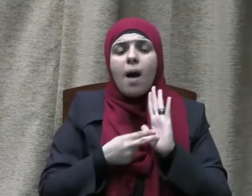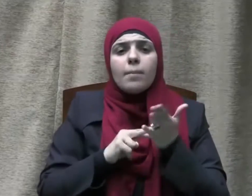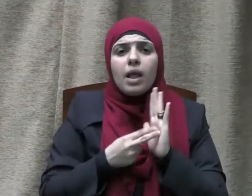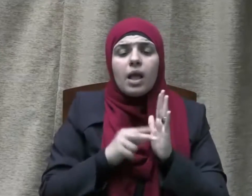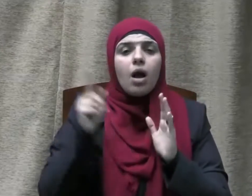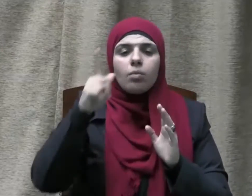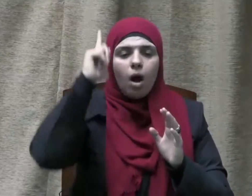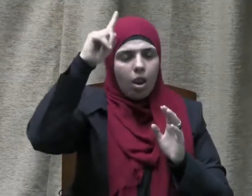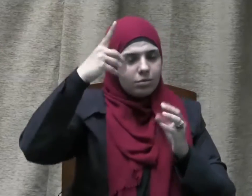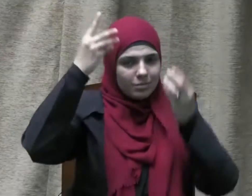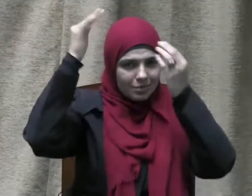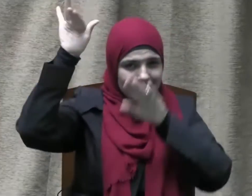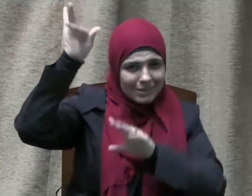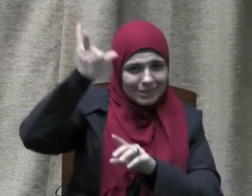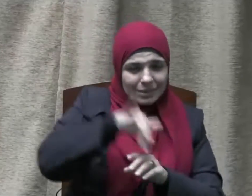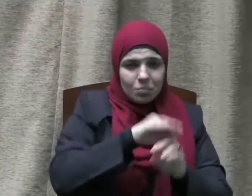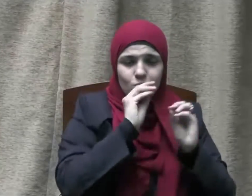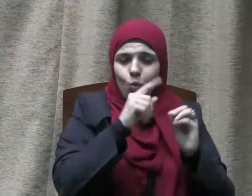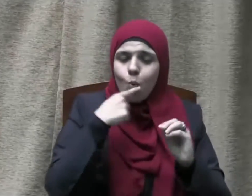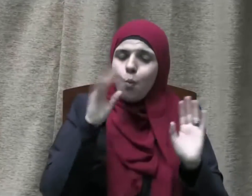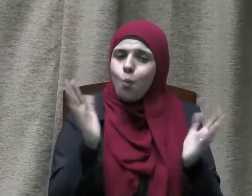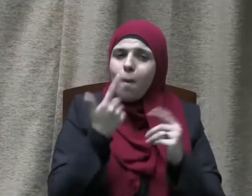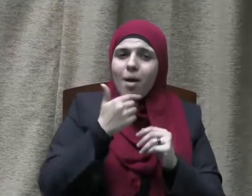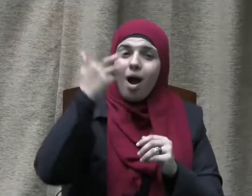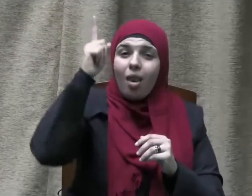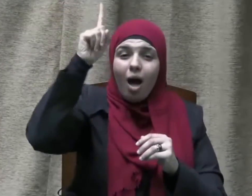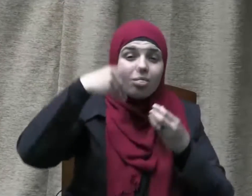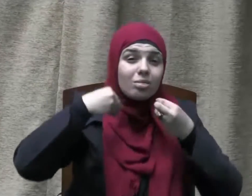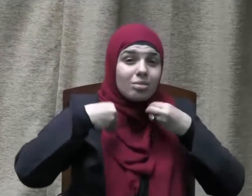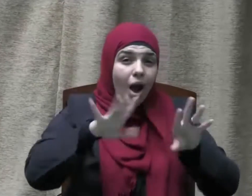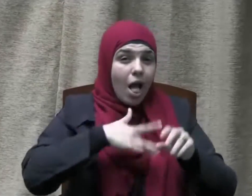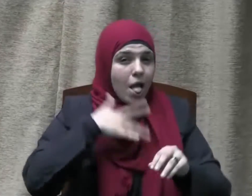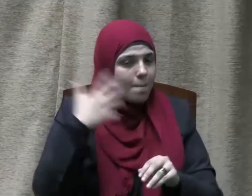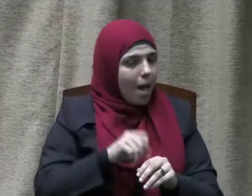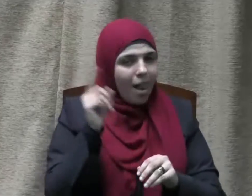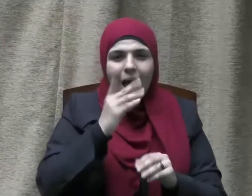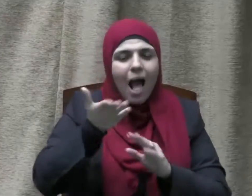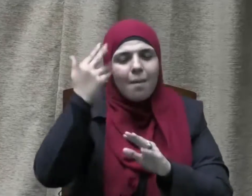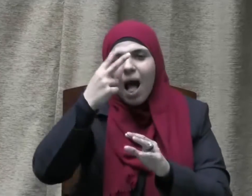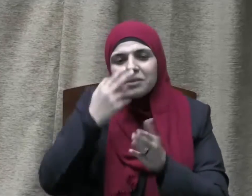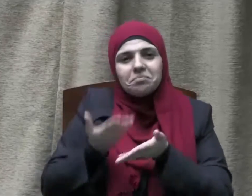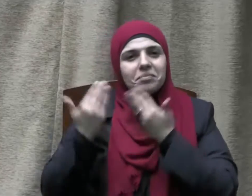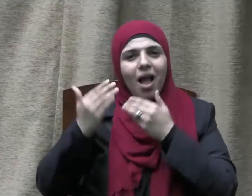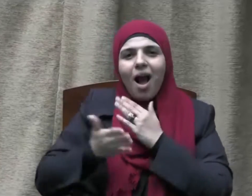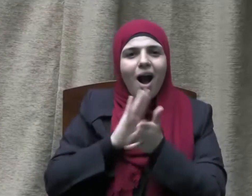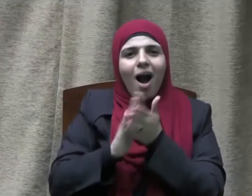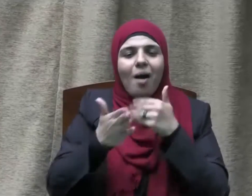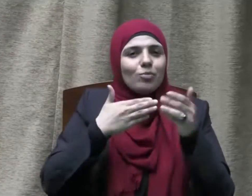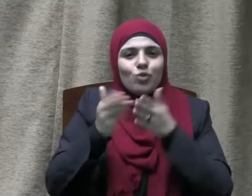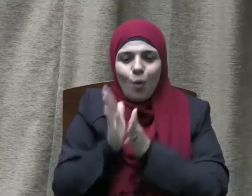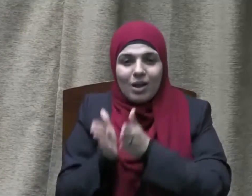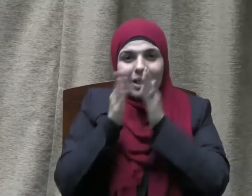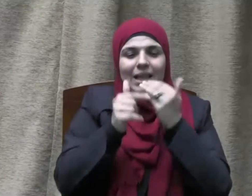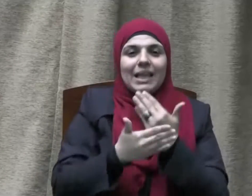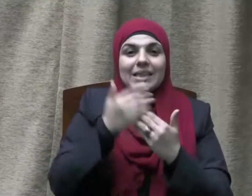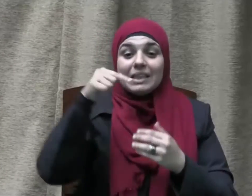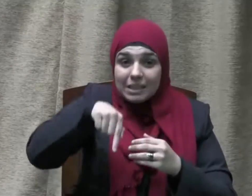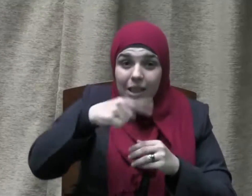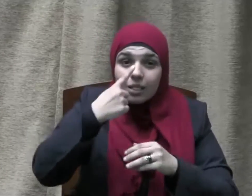ثناؤه وما كان الله ليضيع إيمانكم فهذه طاعة وتلك